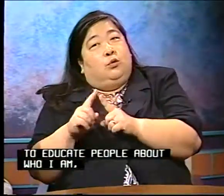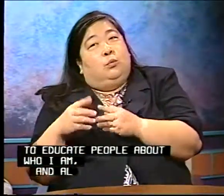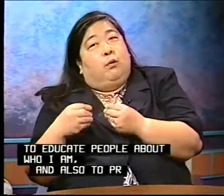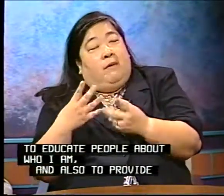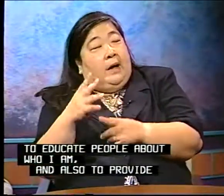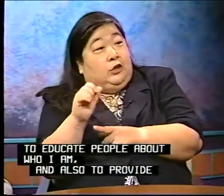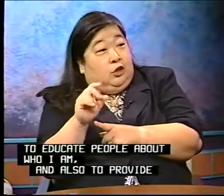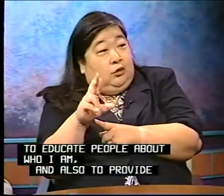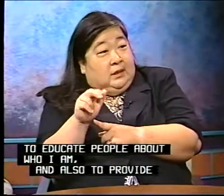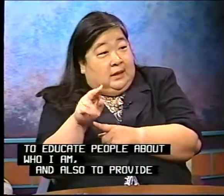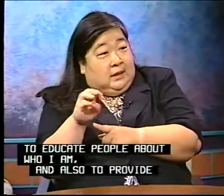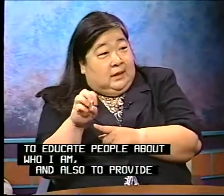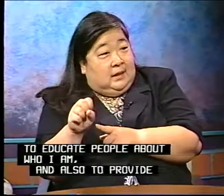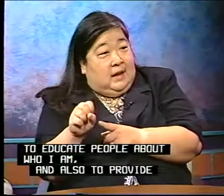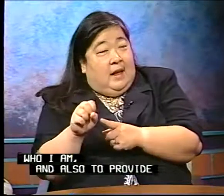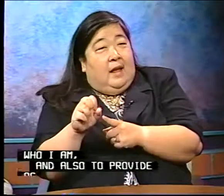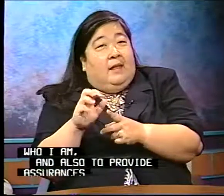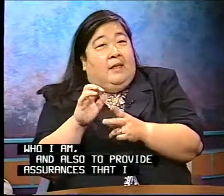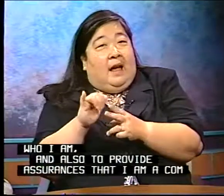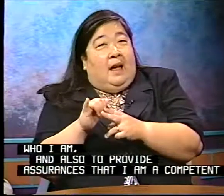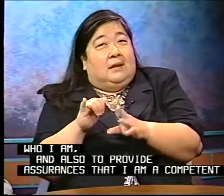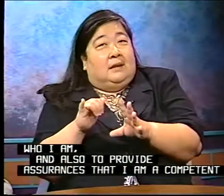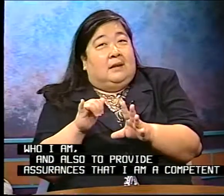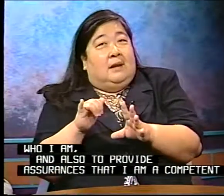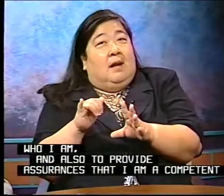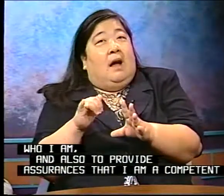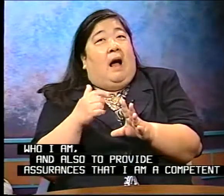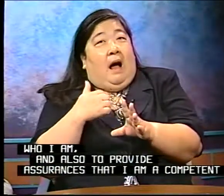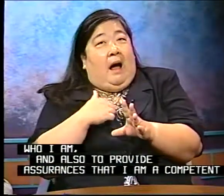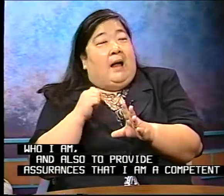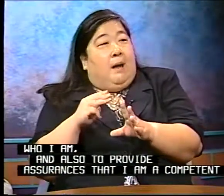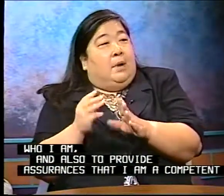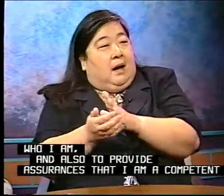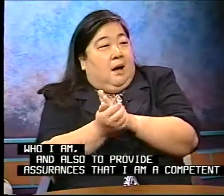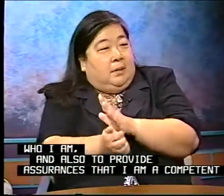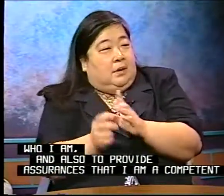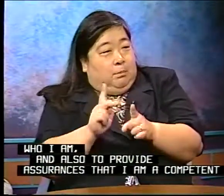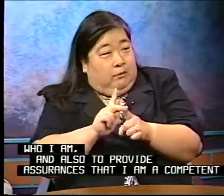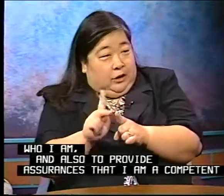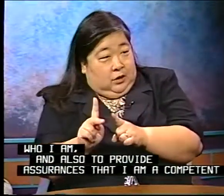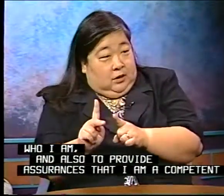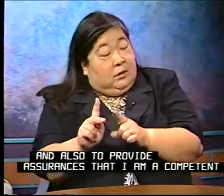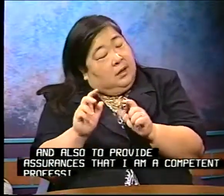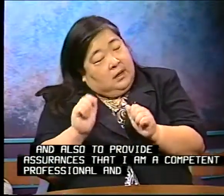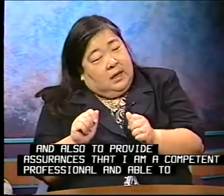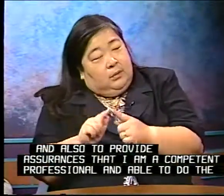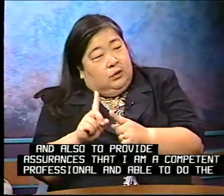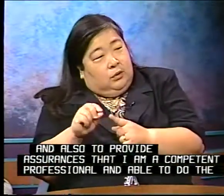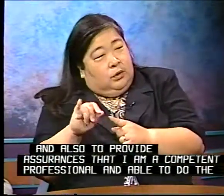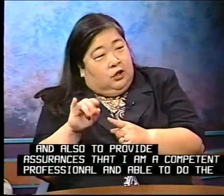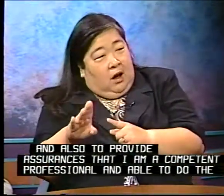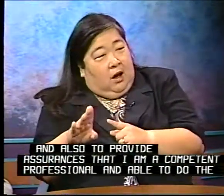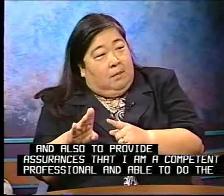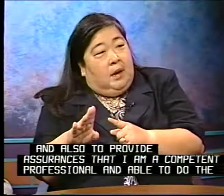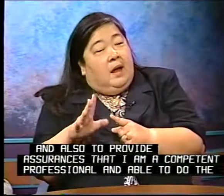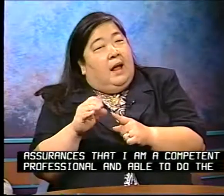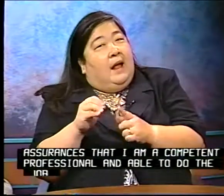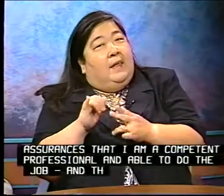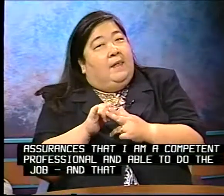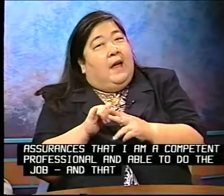provide assurances that I am a competent professional and able to do the job and that